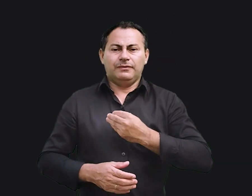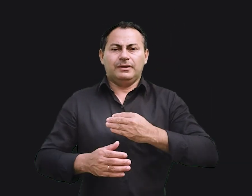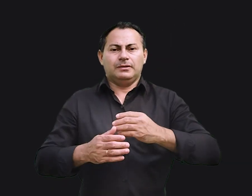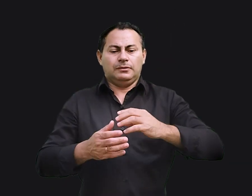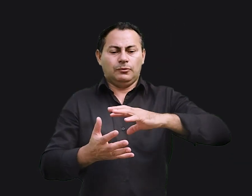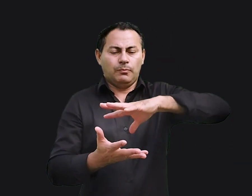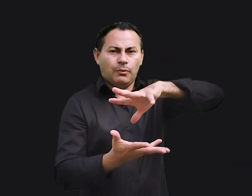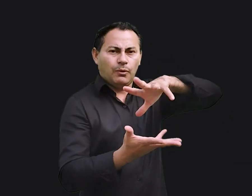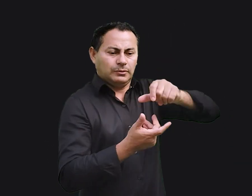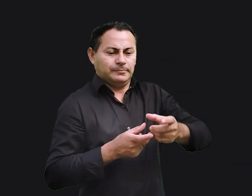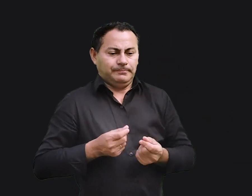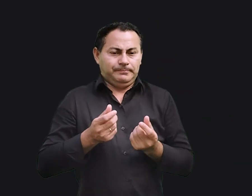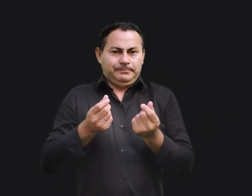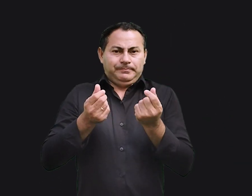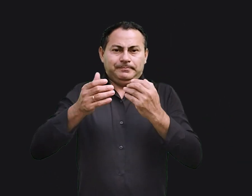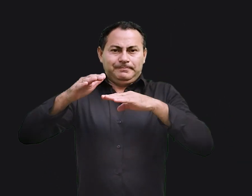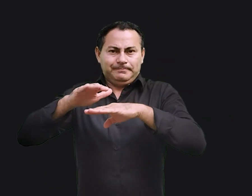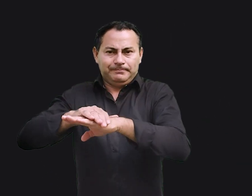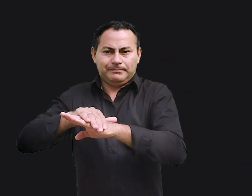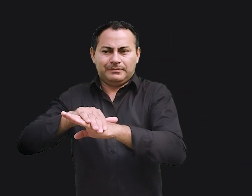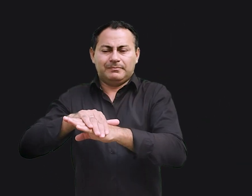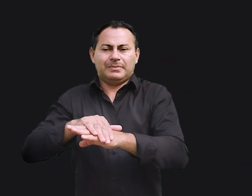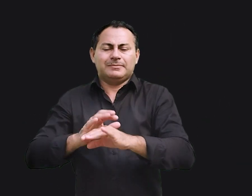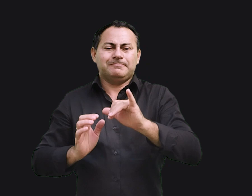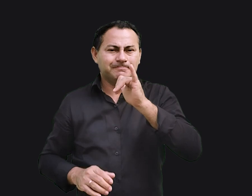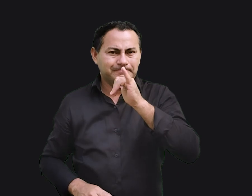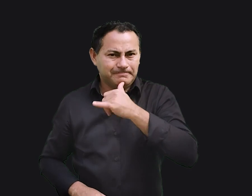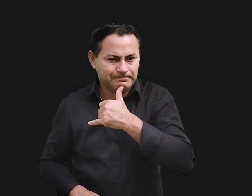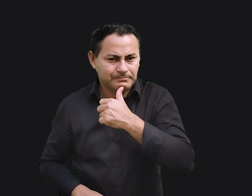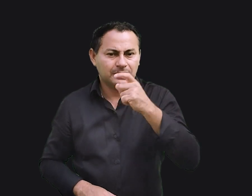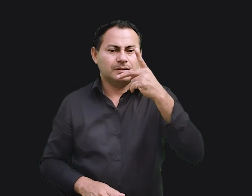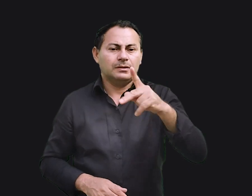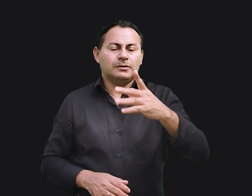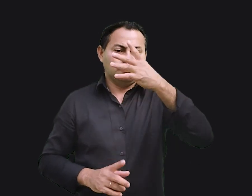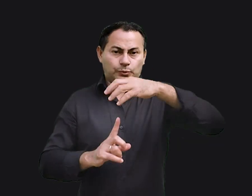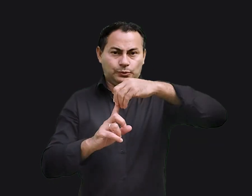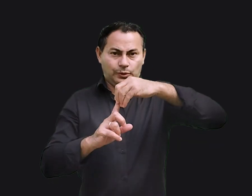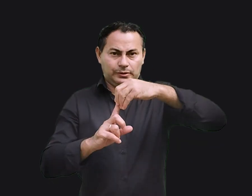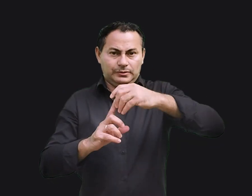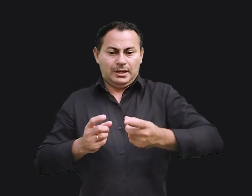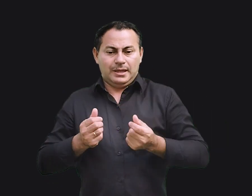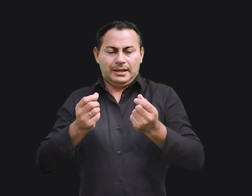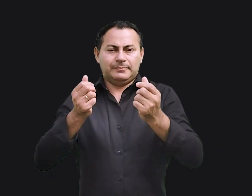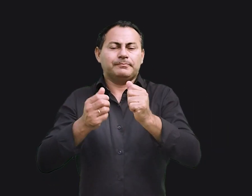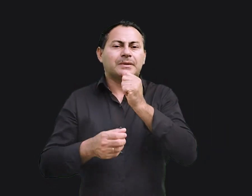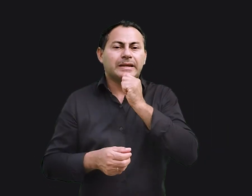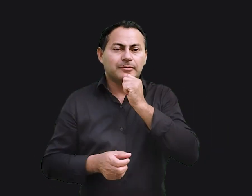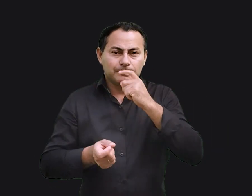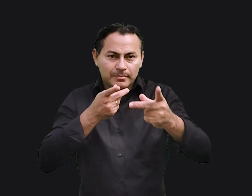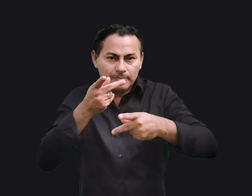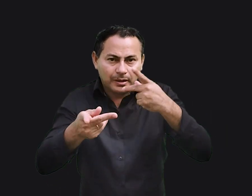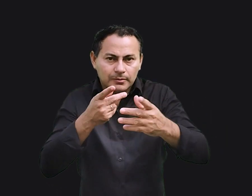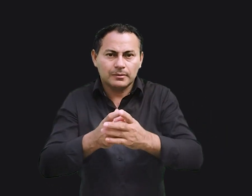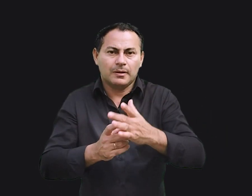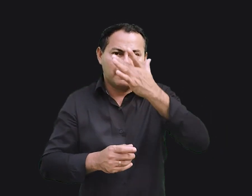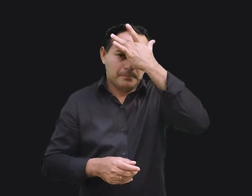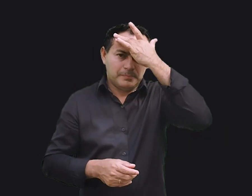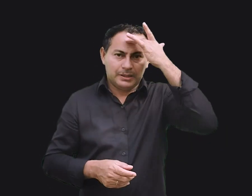sol, riquezas acumuladas para a infelicidade do seu possuidor. Ele ainda diz O homem